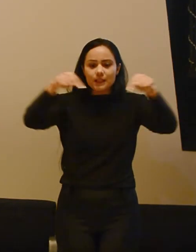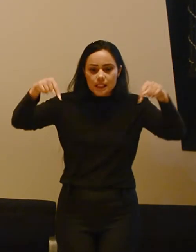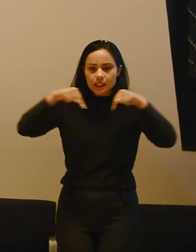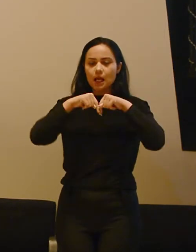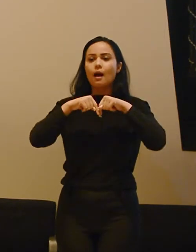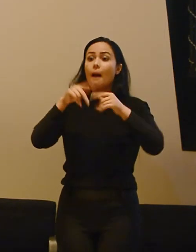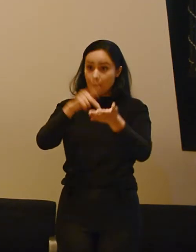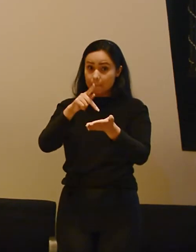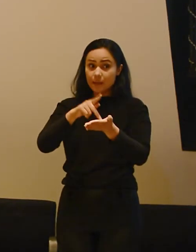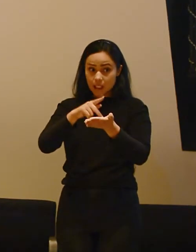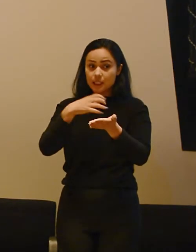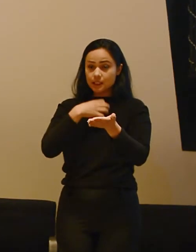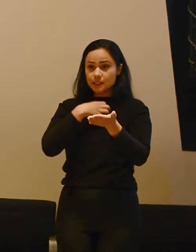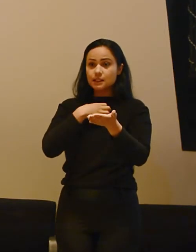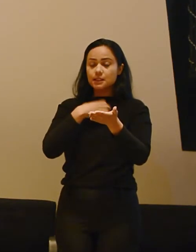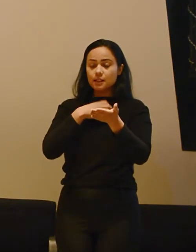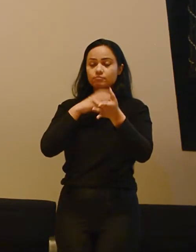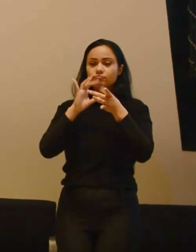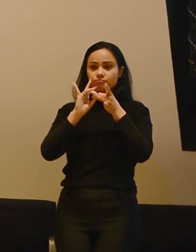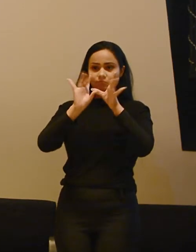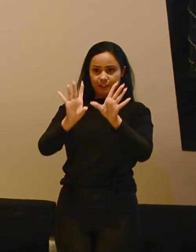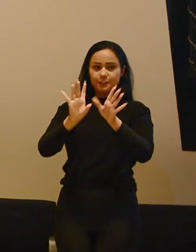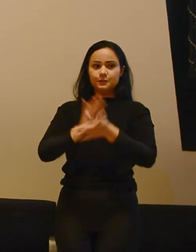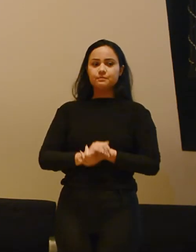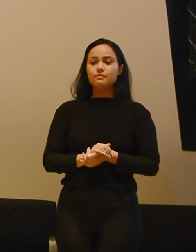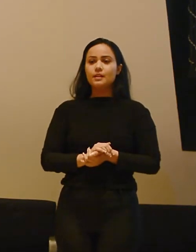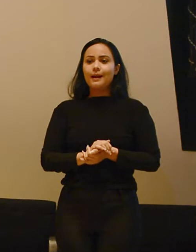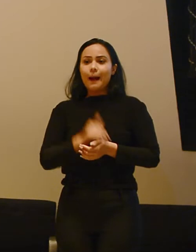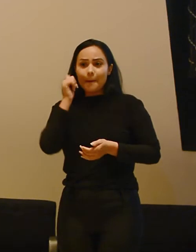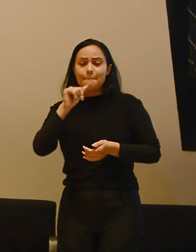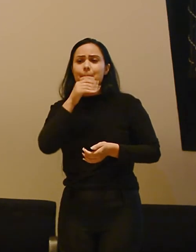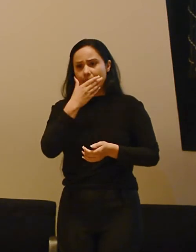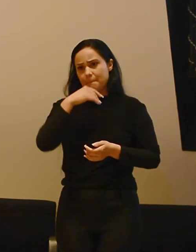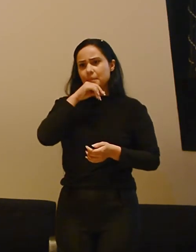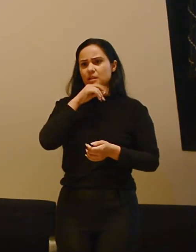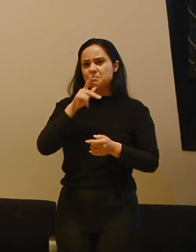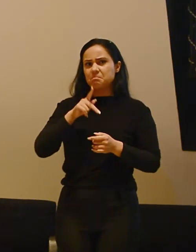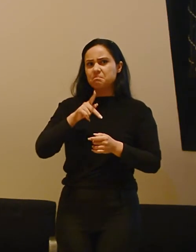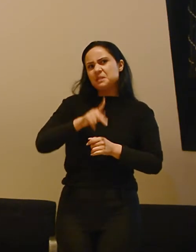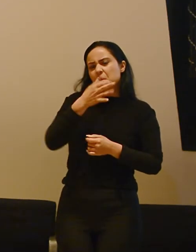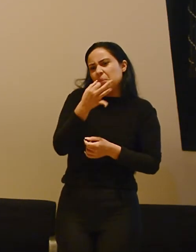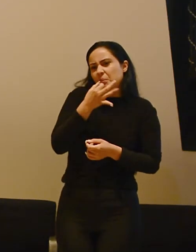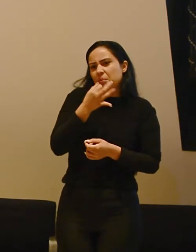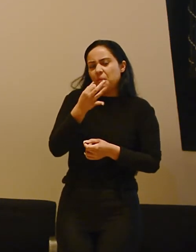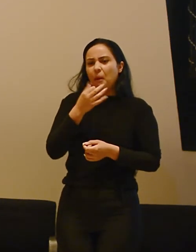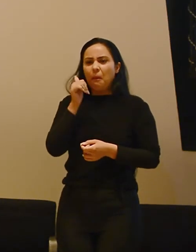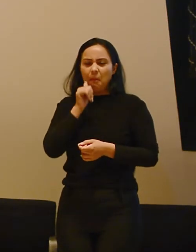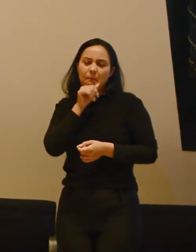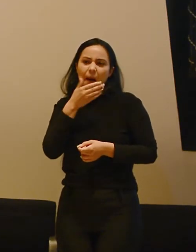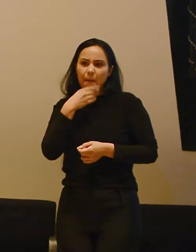para que realmente eles se sintam à vontade. E em relação aos pais, uma coisa que a gente sempre sugere, às vezes o pai não vir